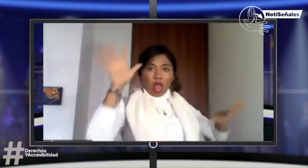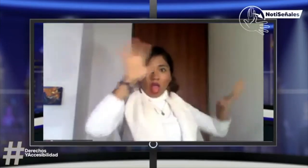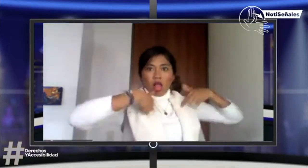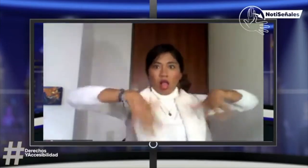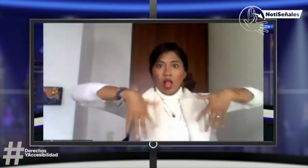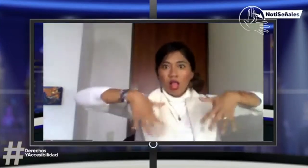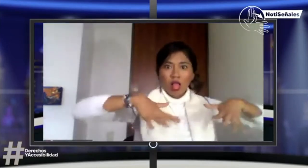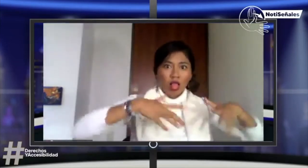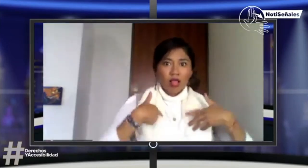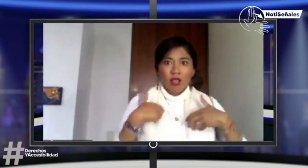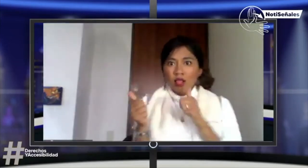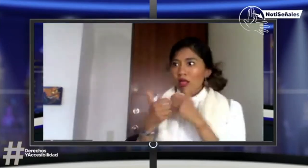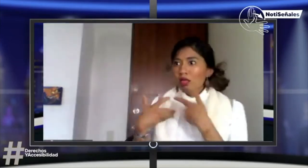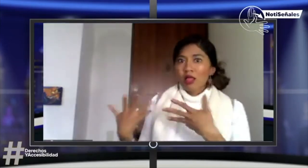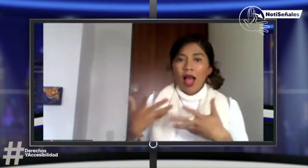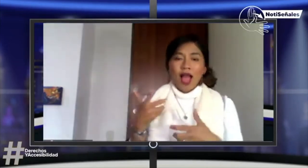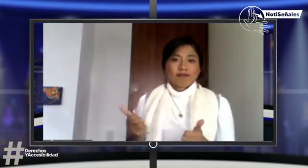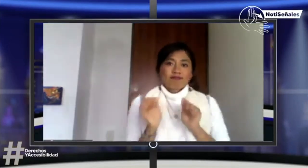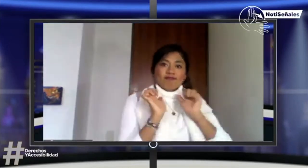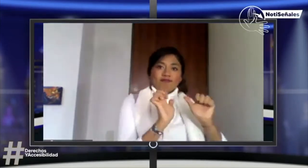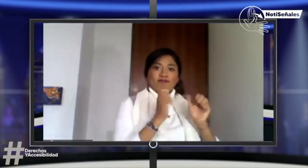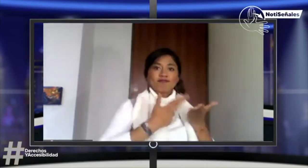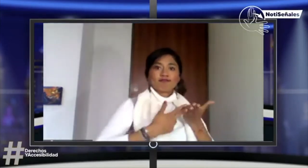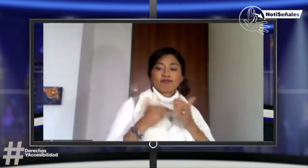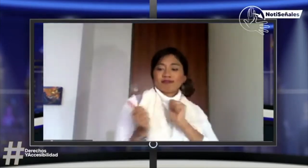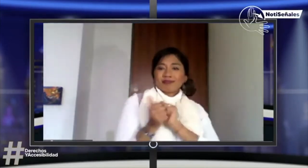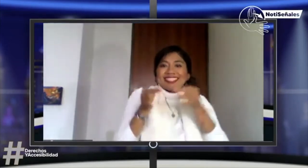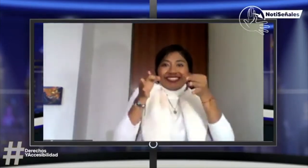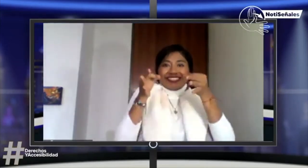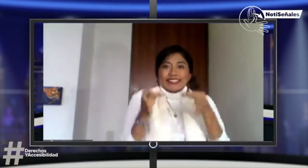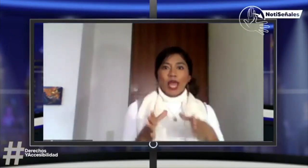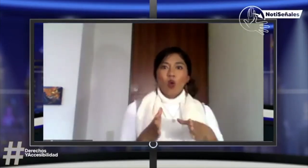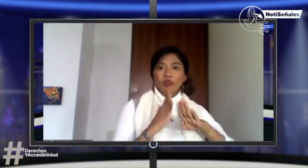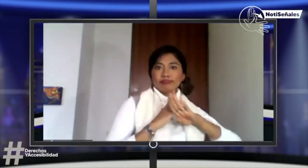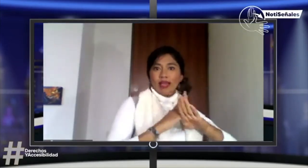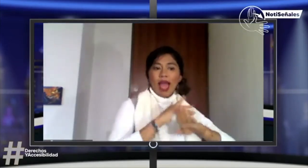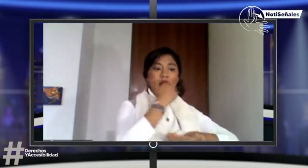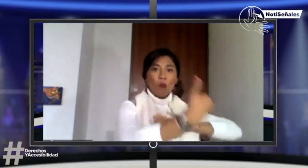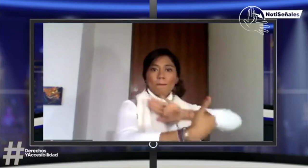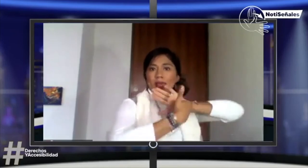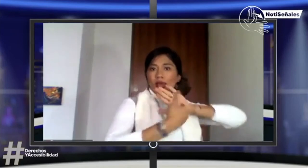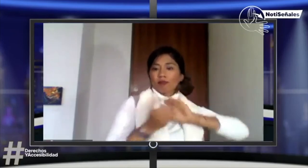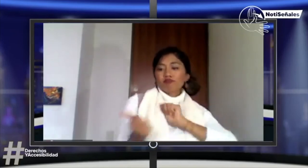tenía la experiencia de hace cuatro años, todo lo que me sucedió, como me había sentido. Yo quería, obviamente,